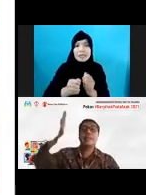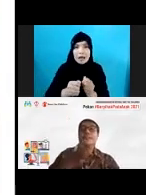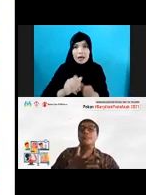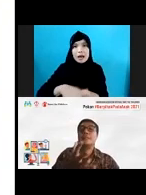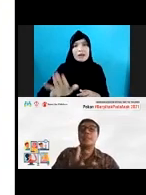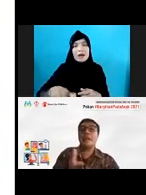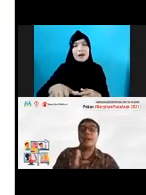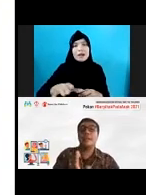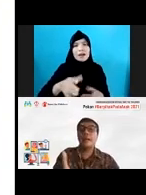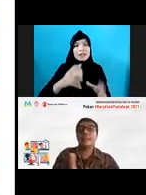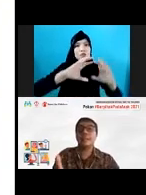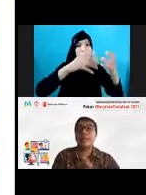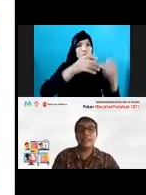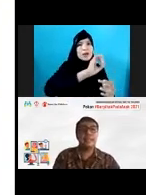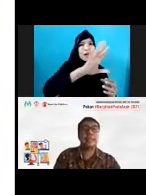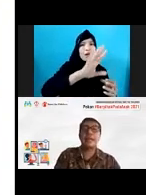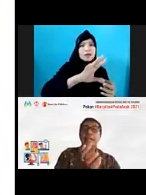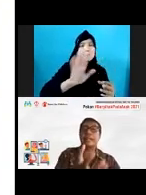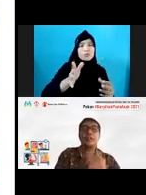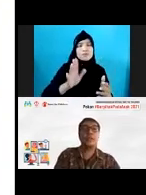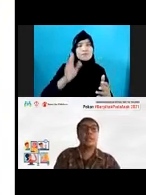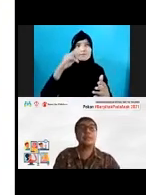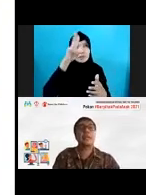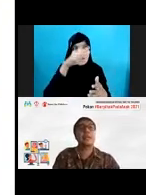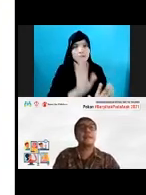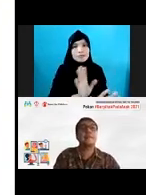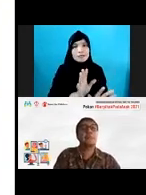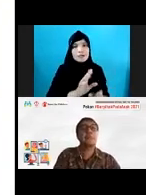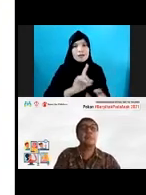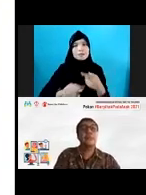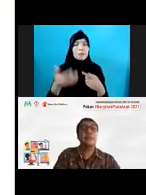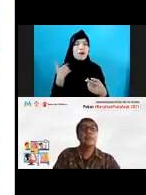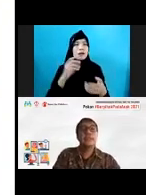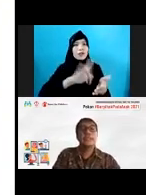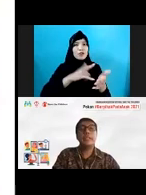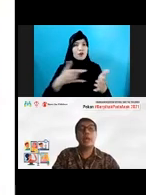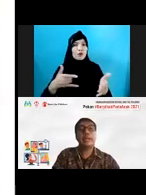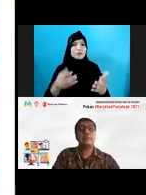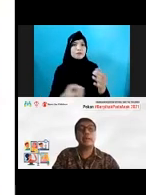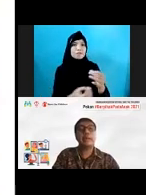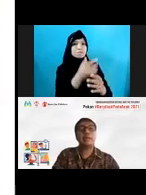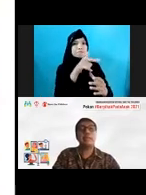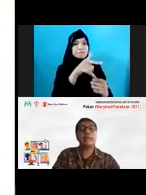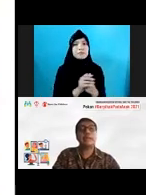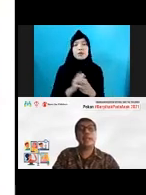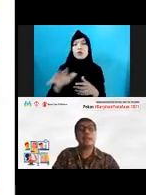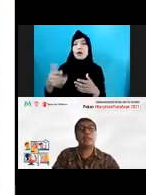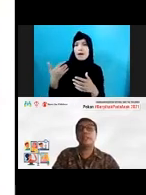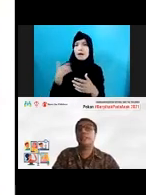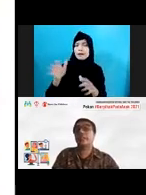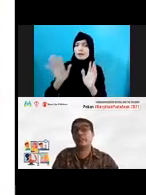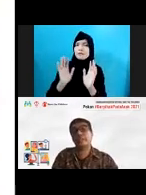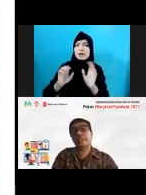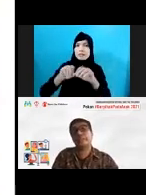tidak kita lihat saat ini, karena ada teknologi yang menciptakannya. Di sini juga ada berbagai kebijakan dan